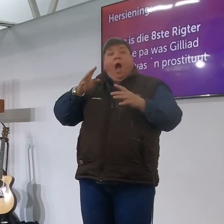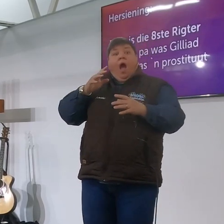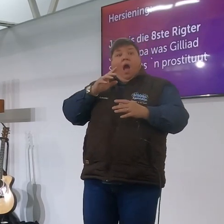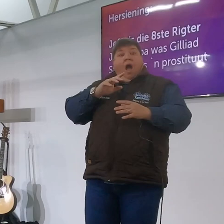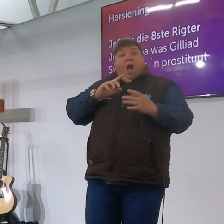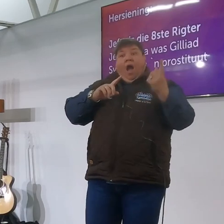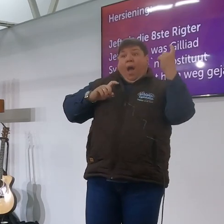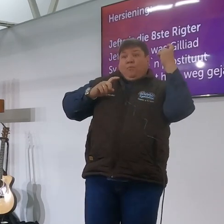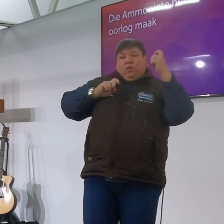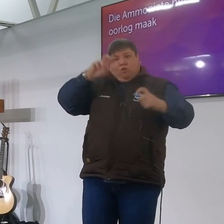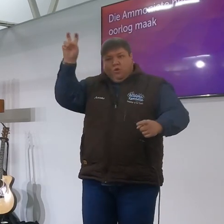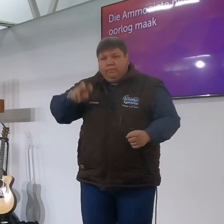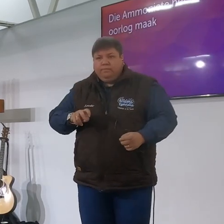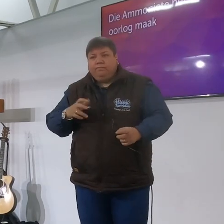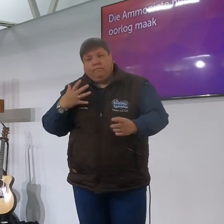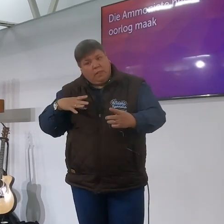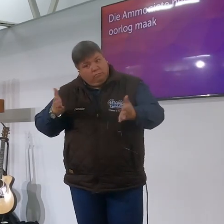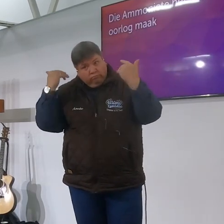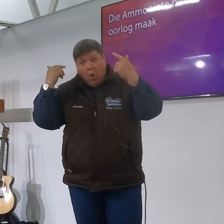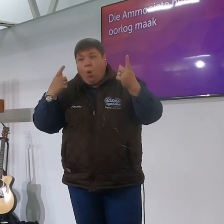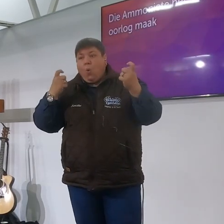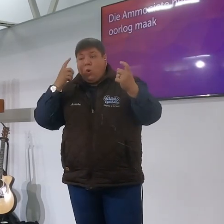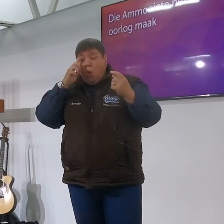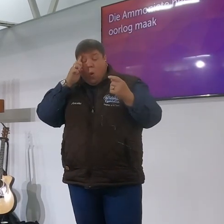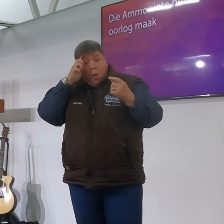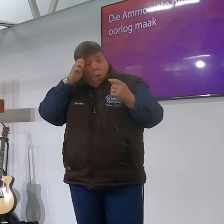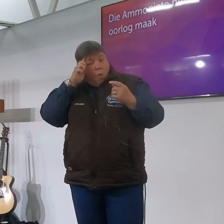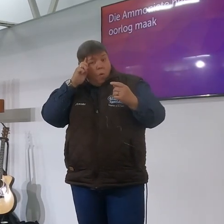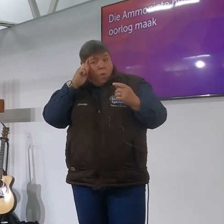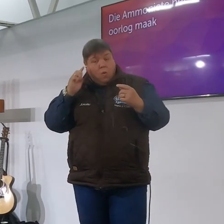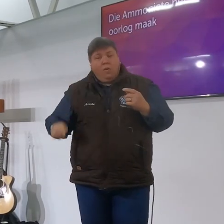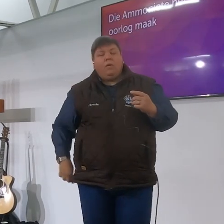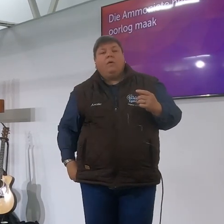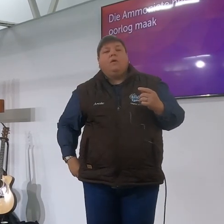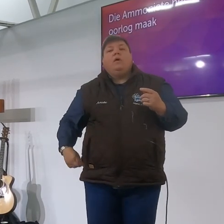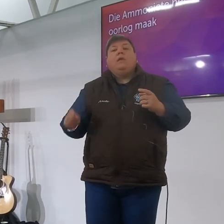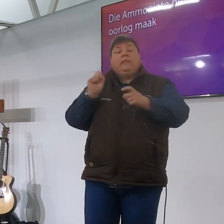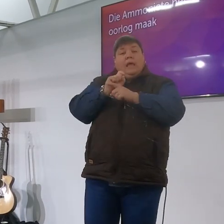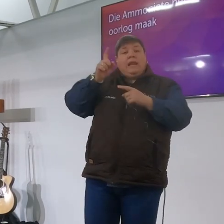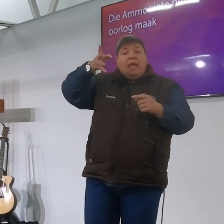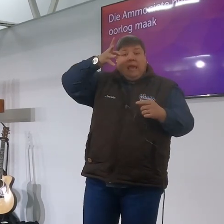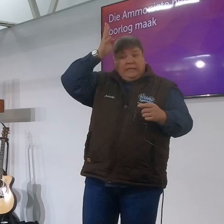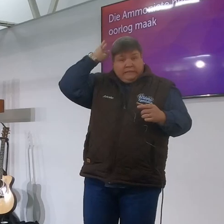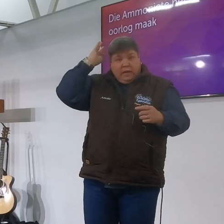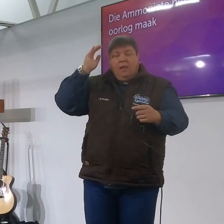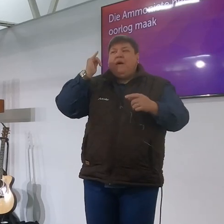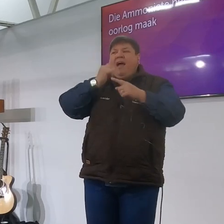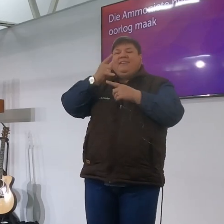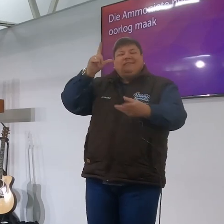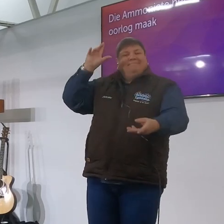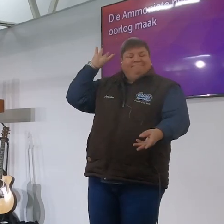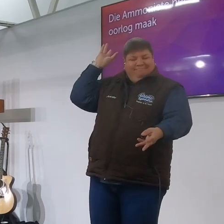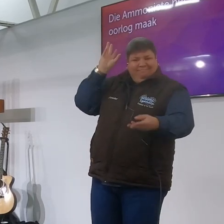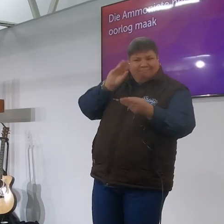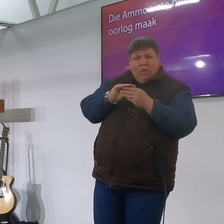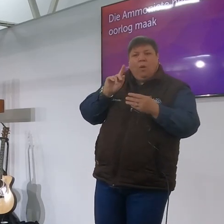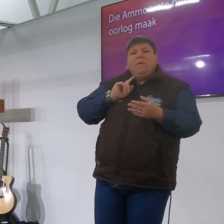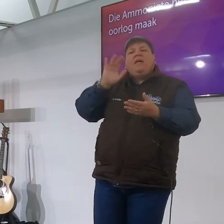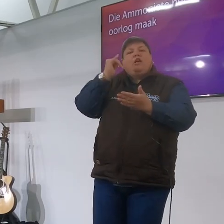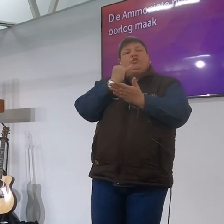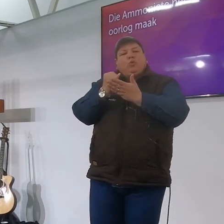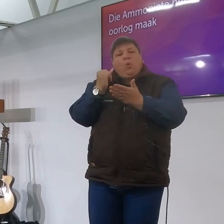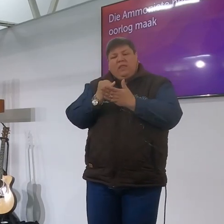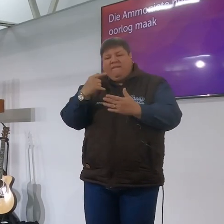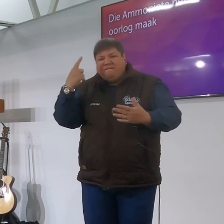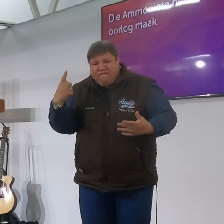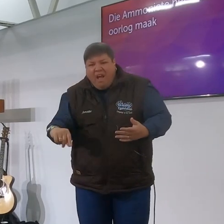hulle maak toe oorlog teen en hulle maak toe oorlog teen teen die Israelite. Nou, as jy die hele story vat dis omdat hulle in sonde geval het hulle het